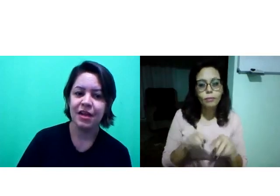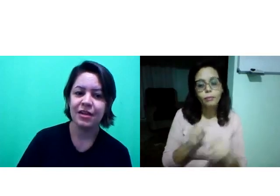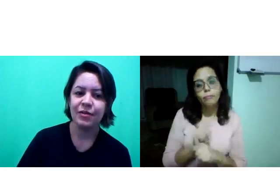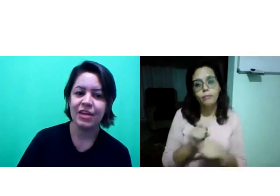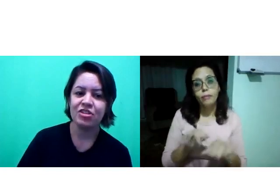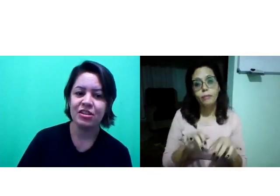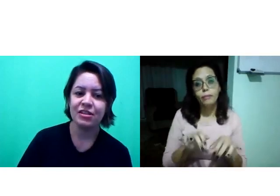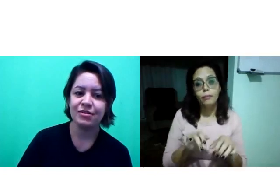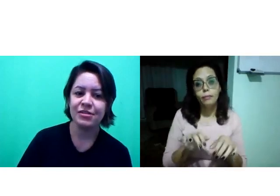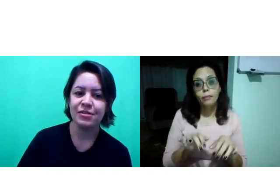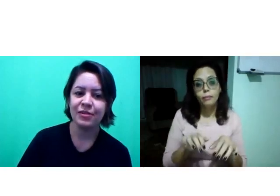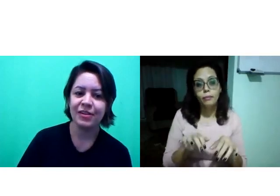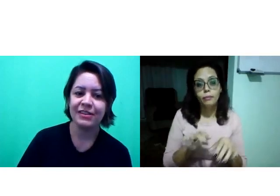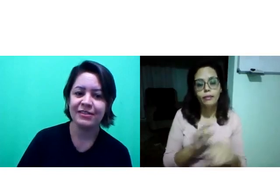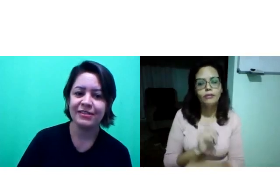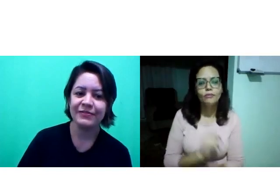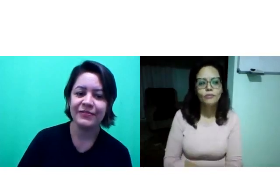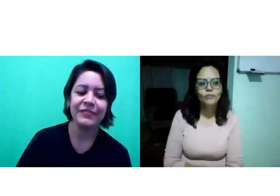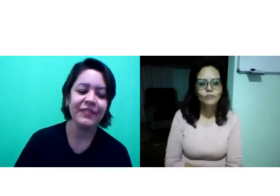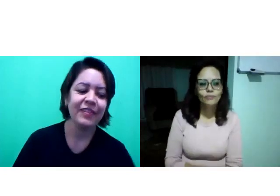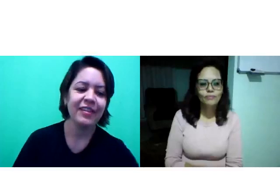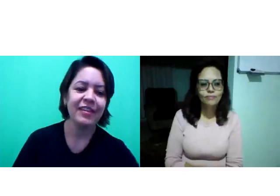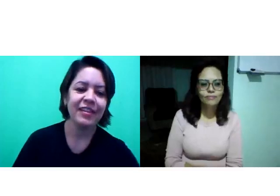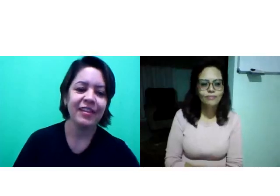Ah, tem alguém digitando? Estou aguardando.